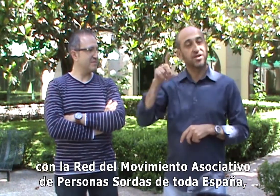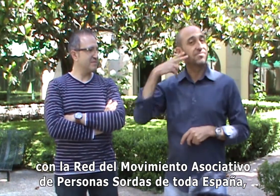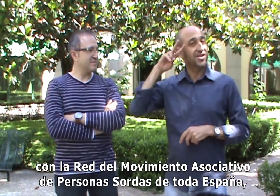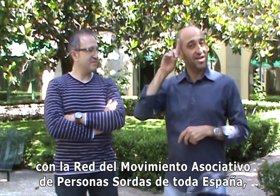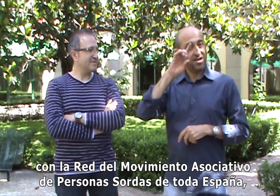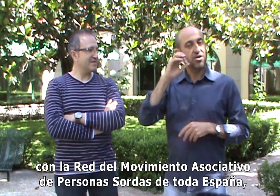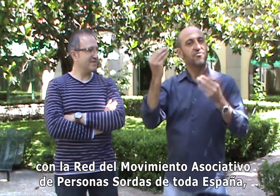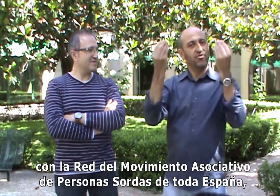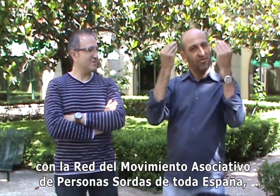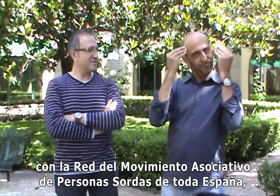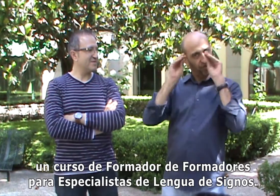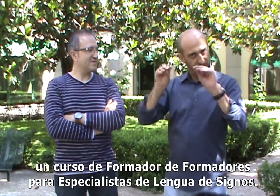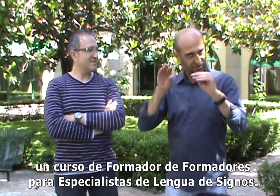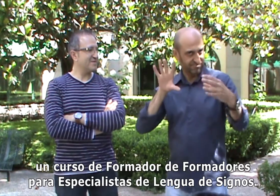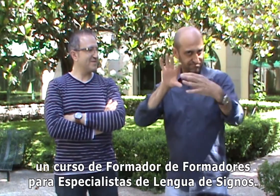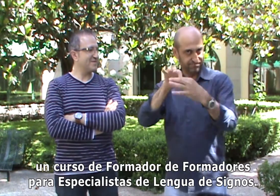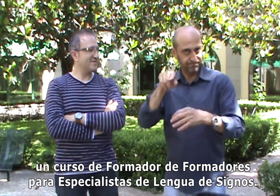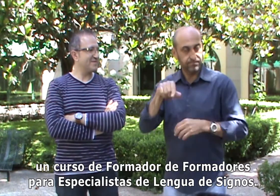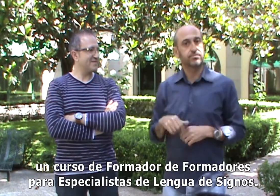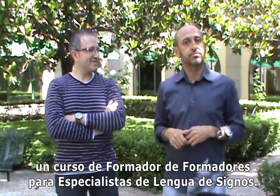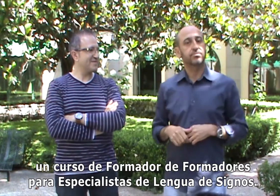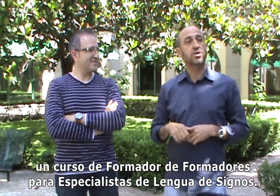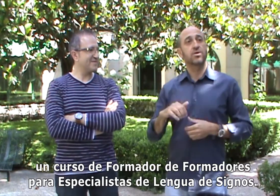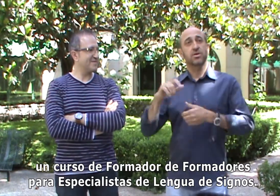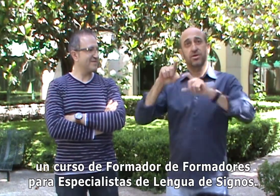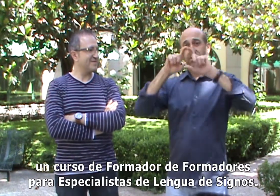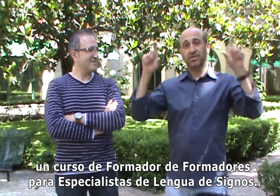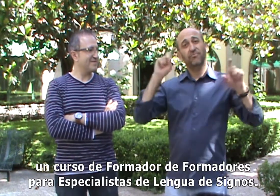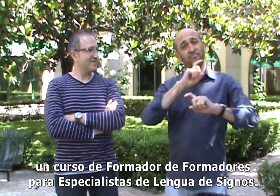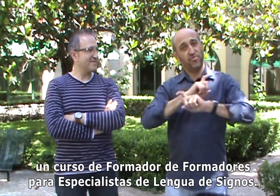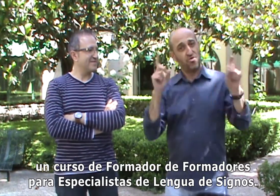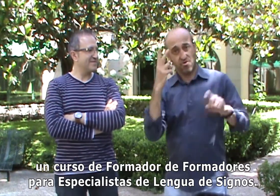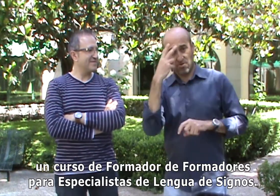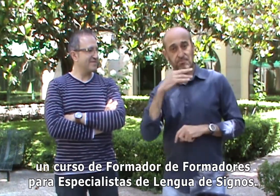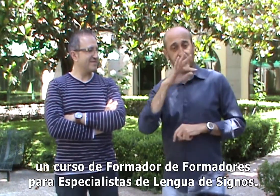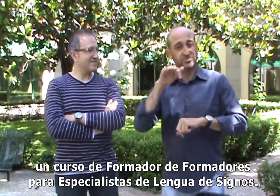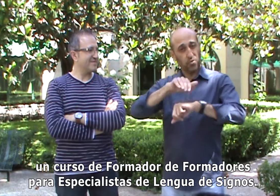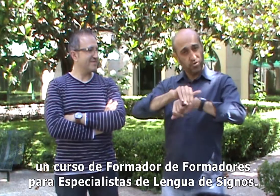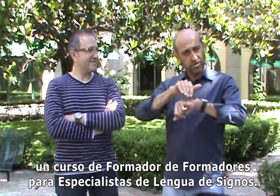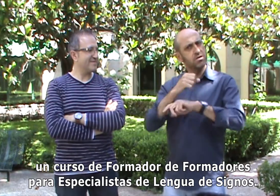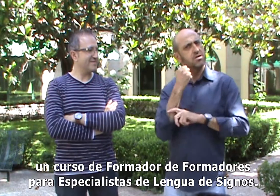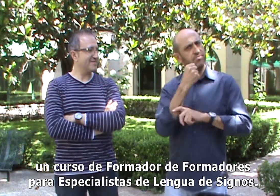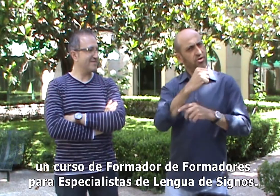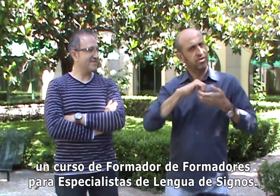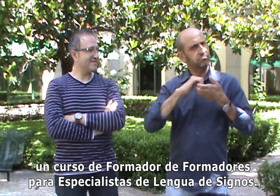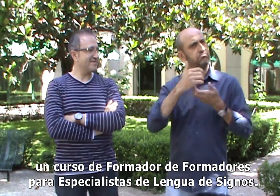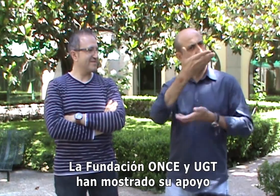España un curso de formador de formadores para especialistas de lengua de signos. La Fundación